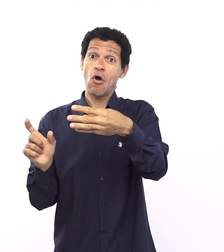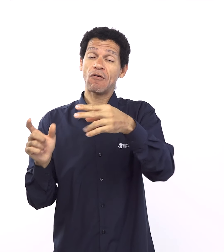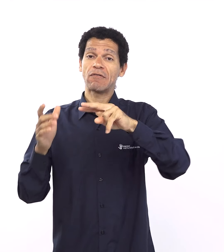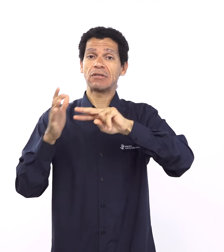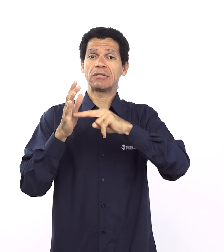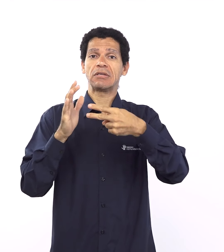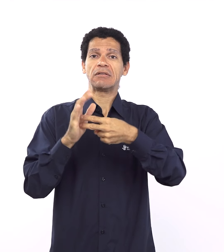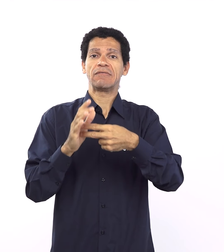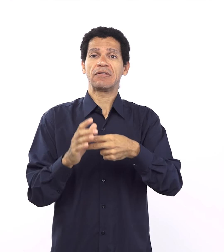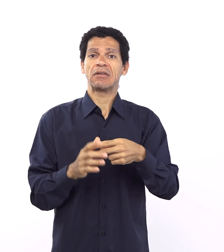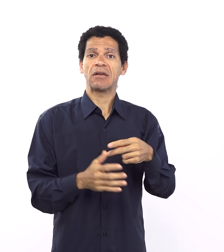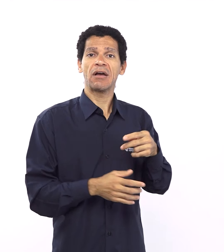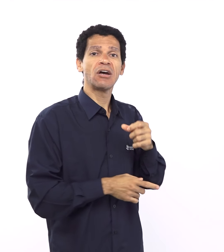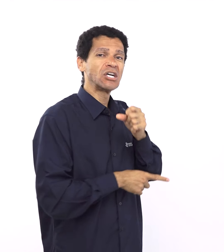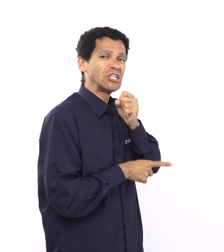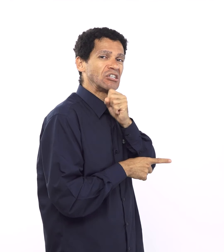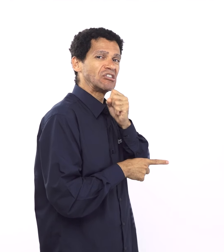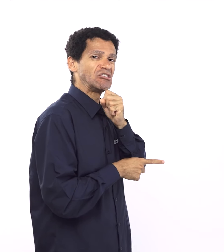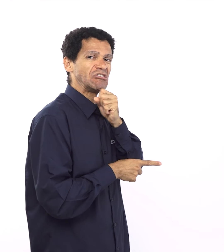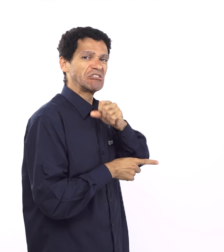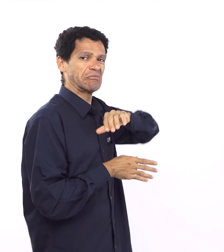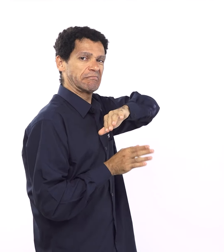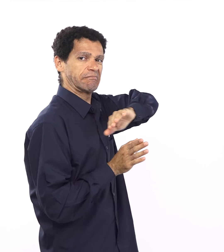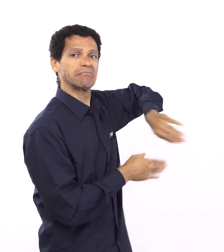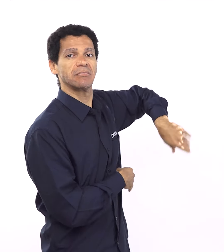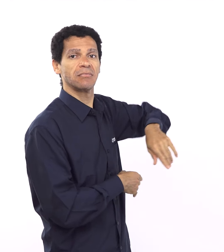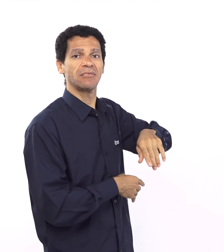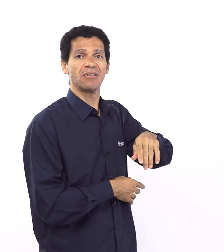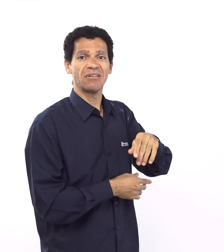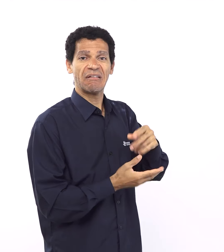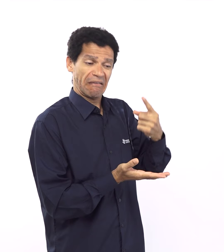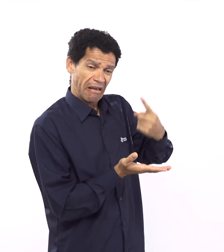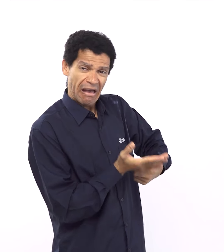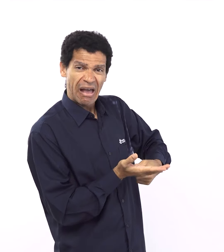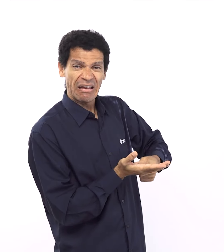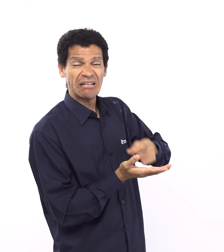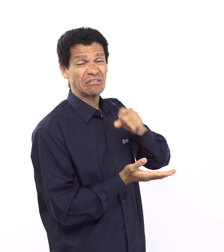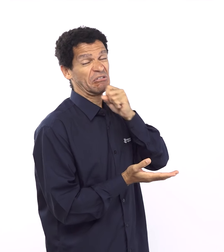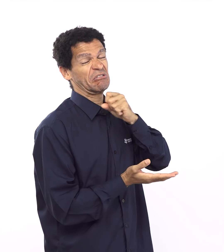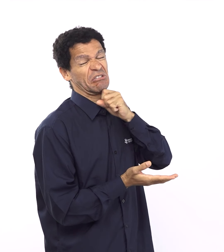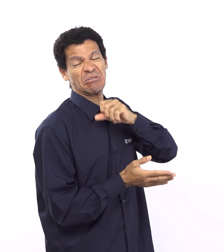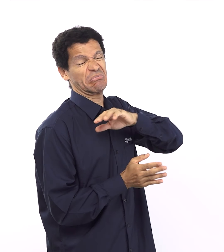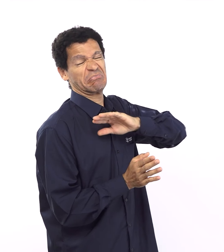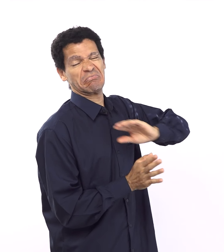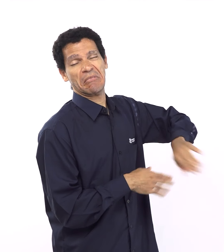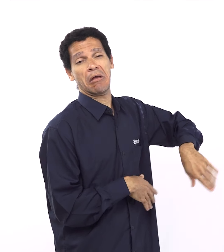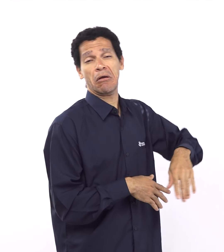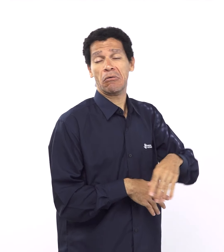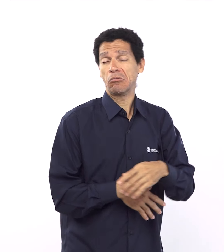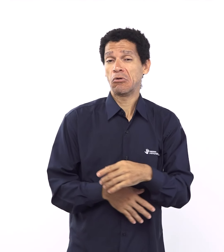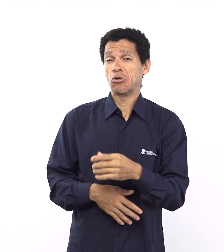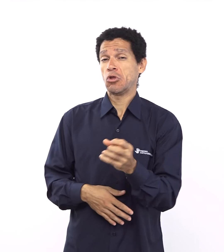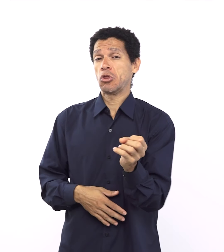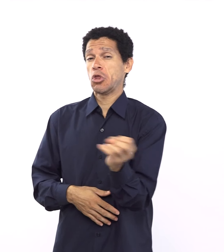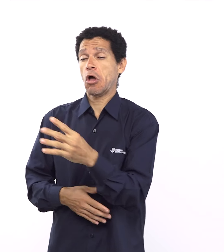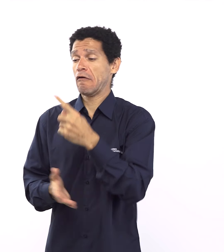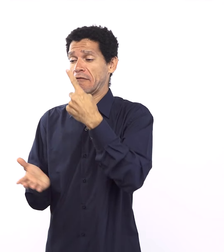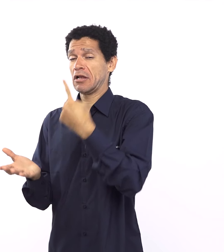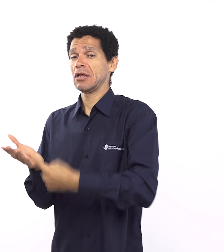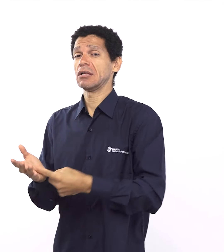novo homem né um homem diferente do que era o homem entre aspas Israel então esse novo